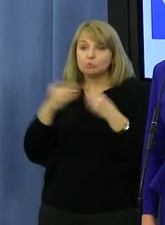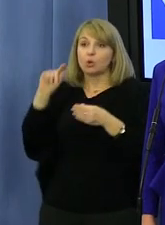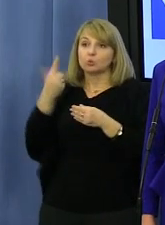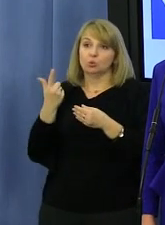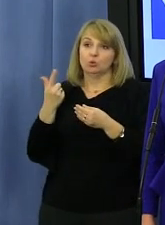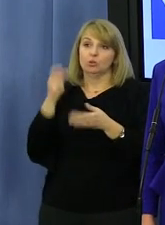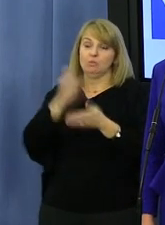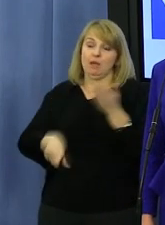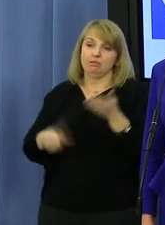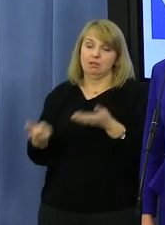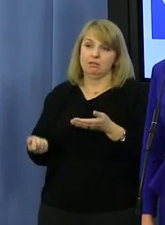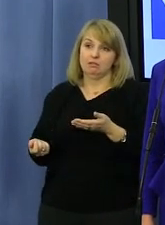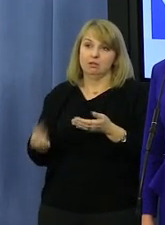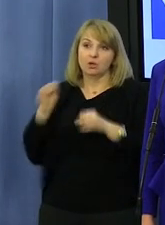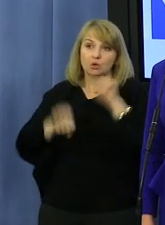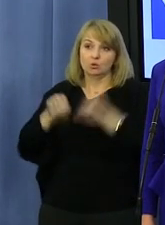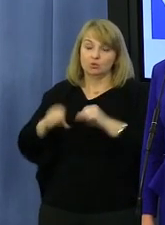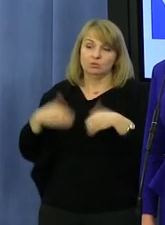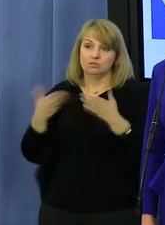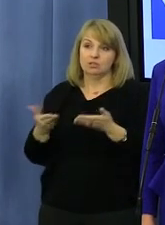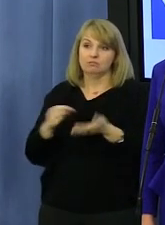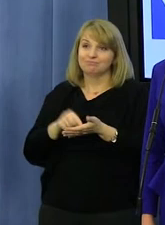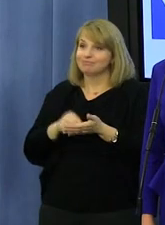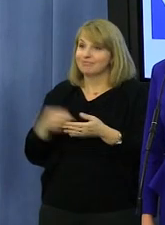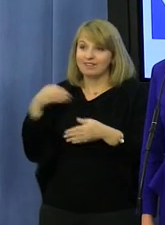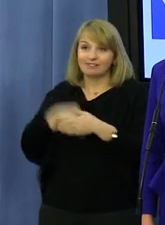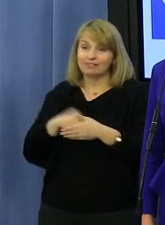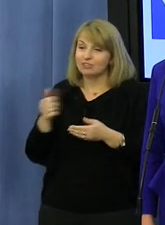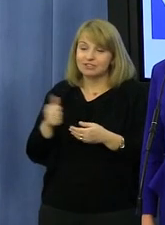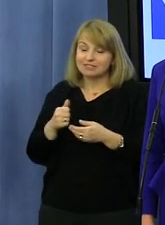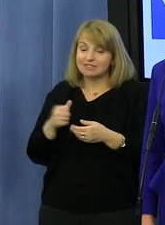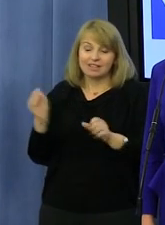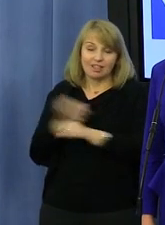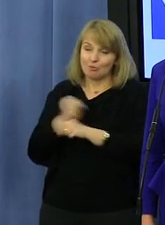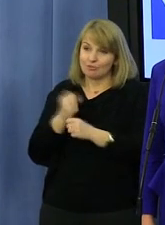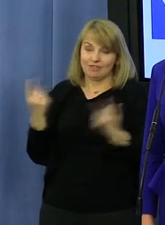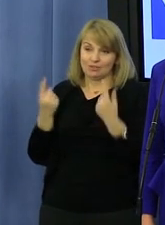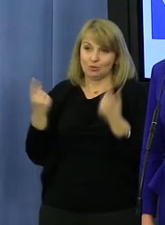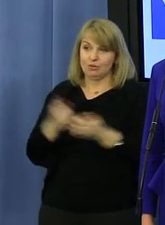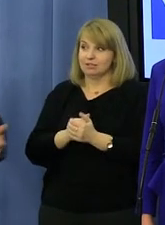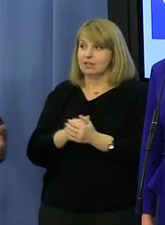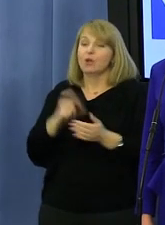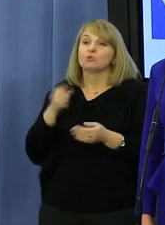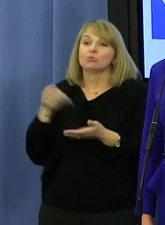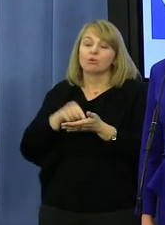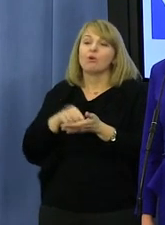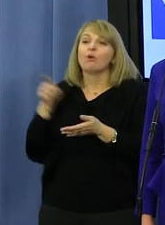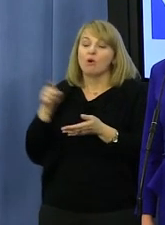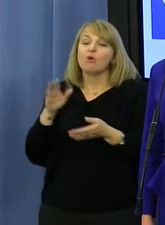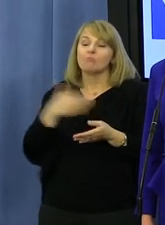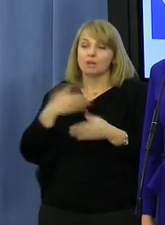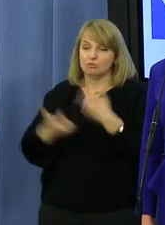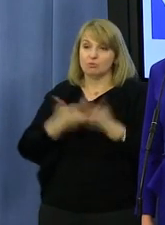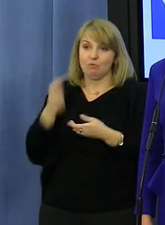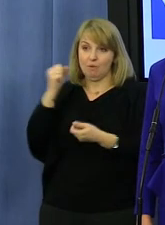zapłacił mandat, dostał karę od sądu. W tym absurdzie tkwimy w Polsce. Coż ma zrobić Pękalski? Ja mogę tylko tyle